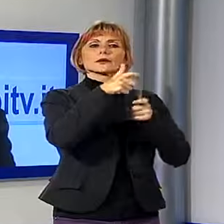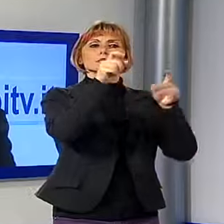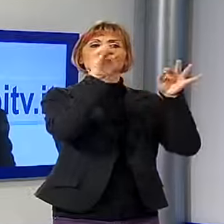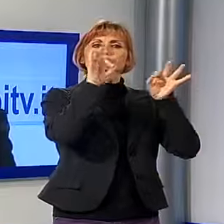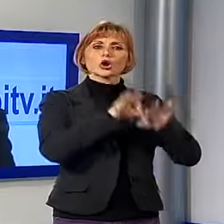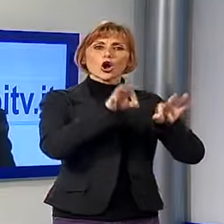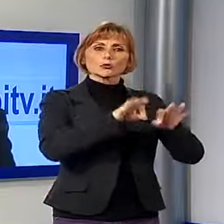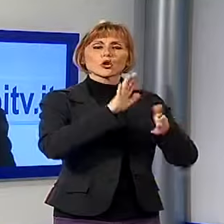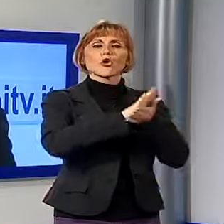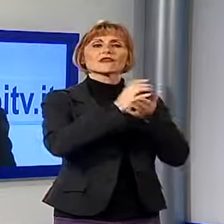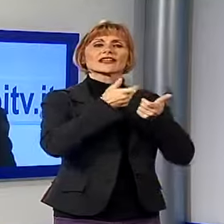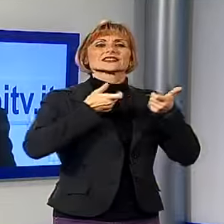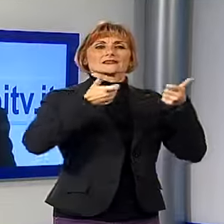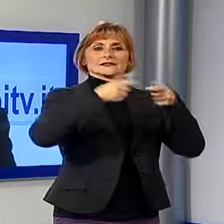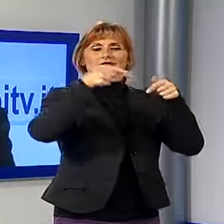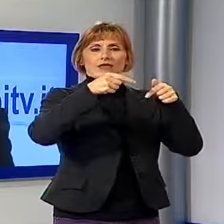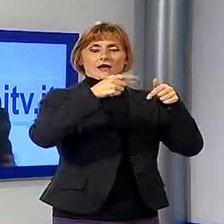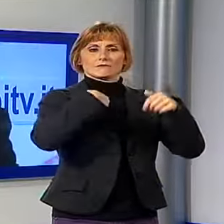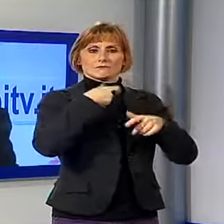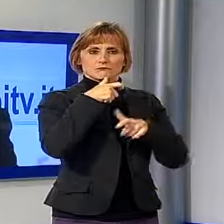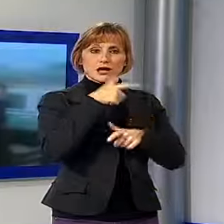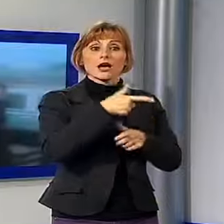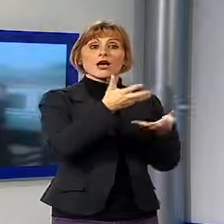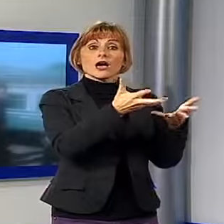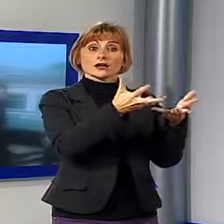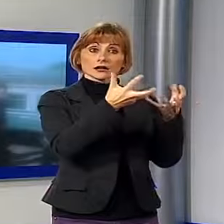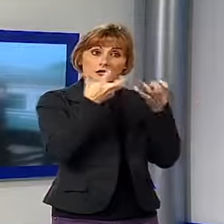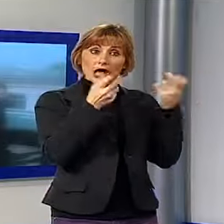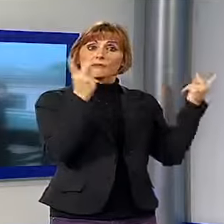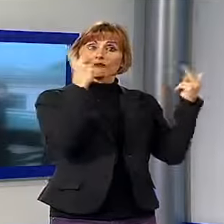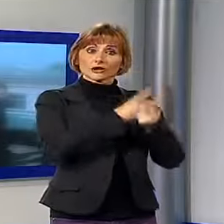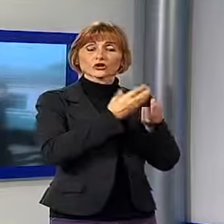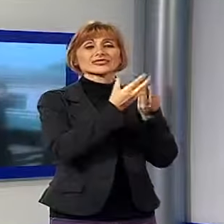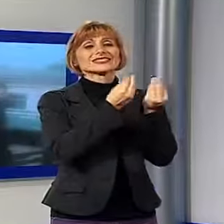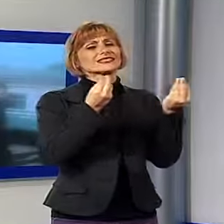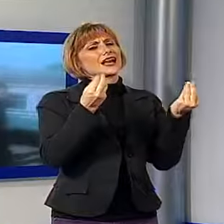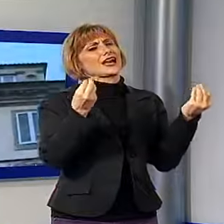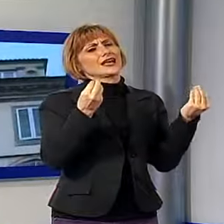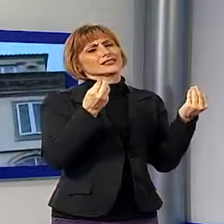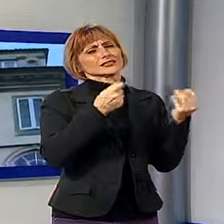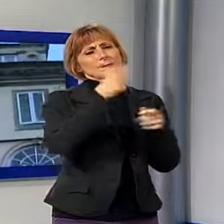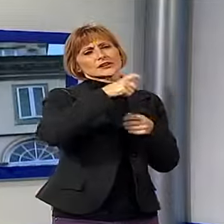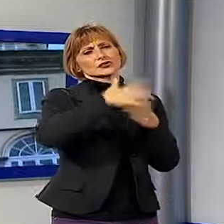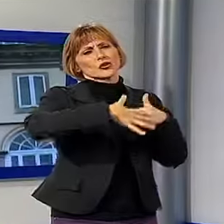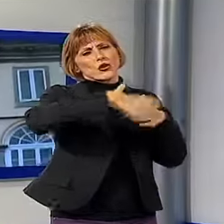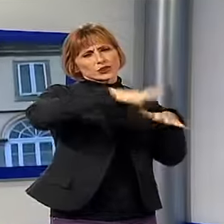preview per la stampa e che richiama effettivamente un gran numero di pubblico perché è la mostra, è il concorso